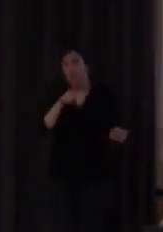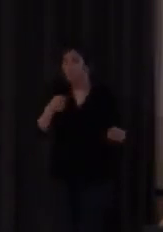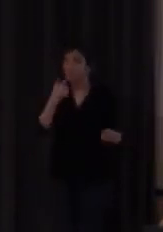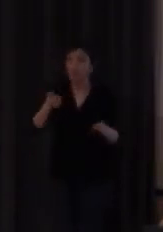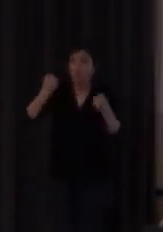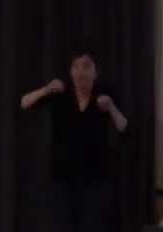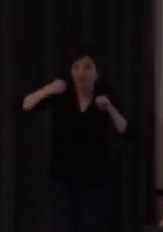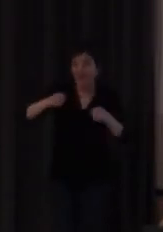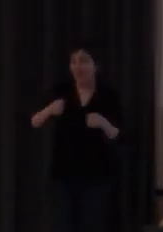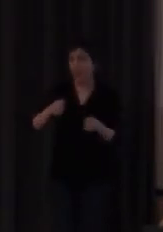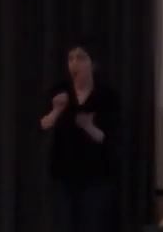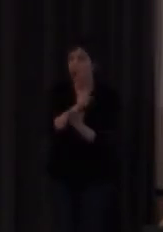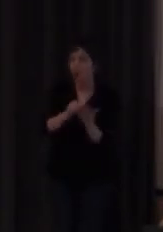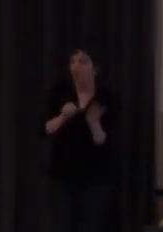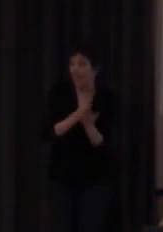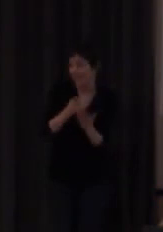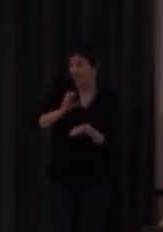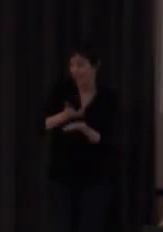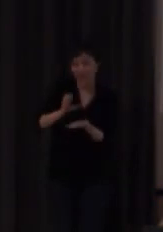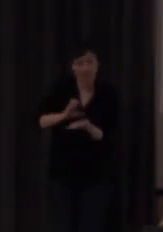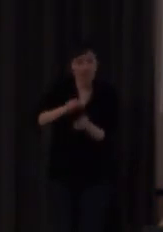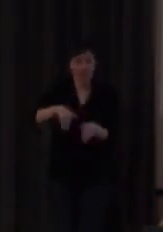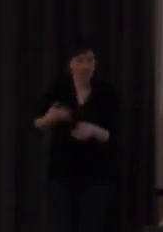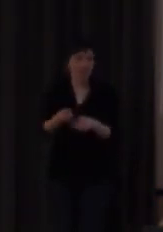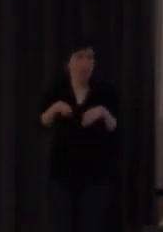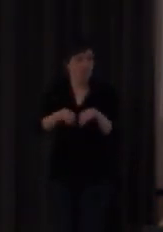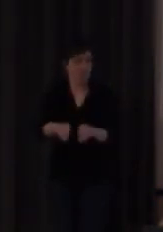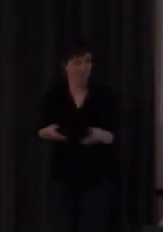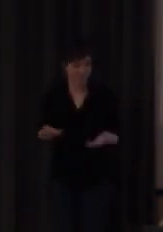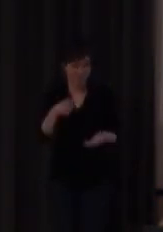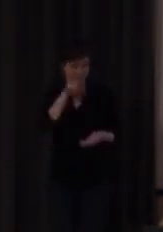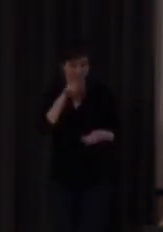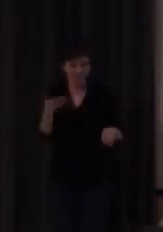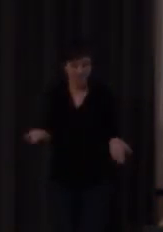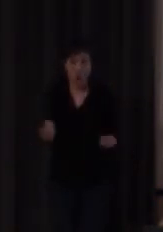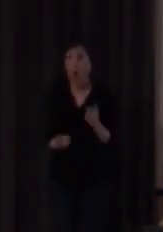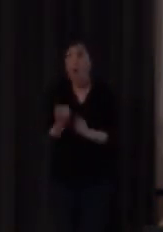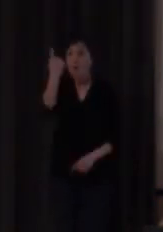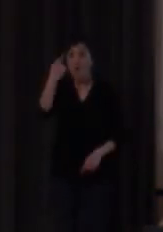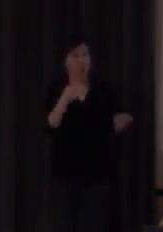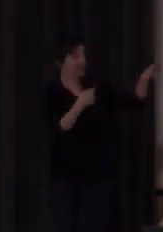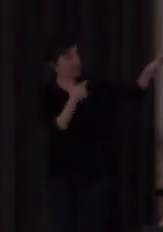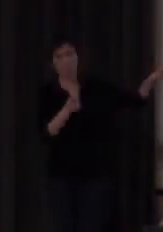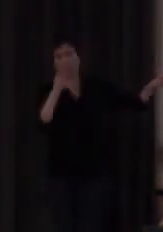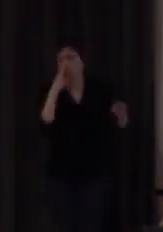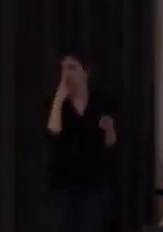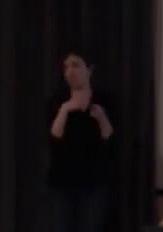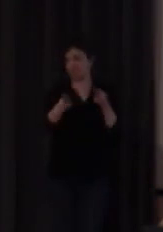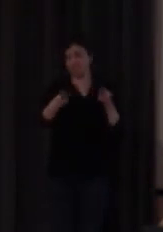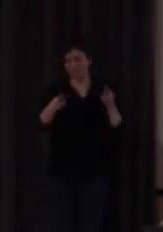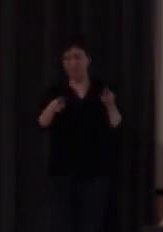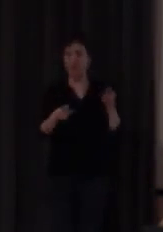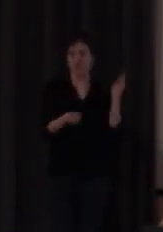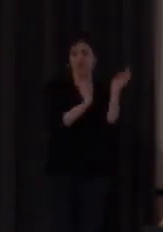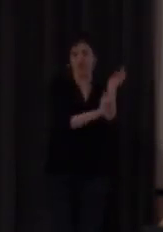notas de clase por ahí pues tenían que tenían que hacerlo hubo uno incluso bueno esto es de lo más friki también que se tatuó a